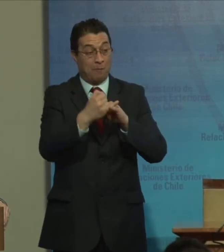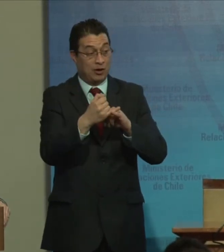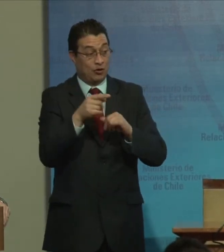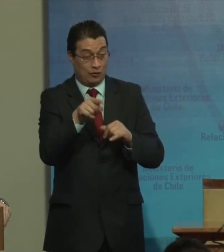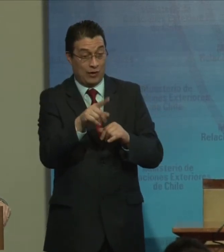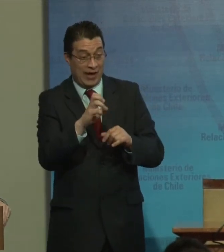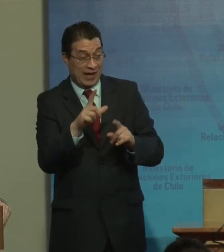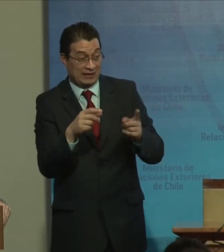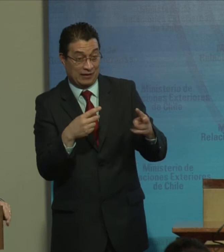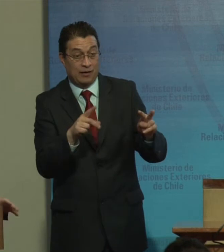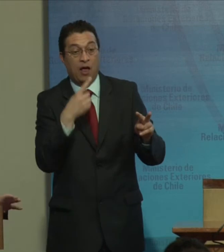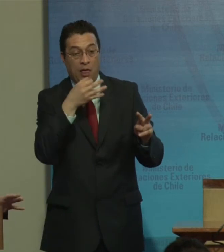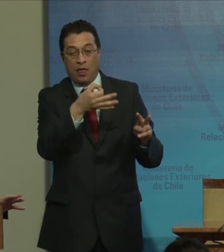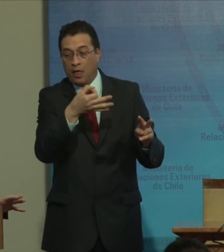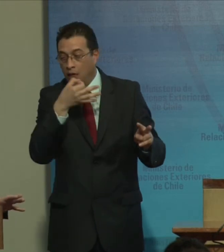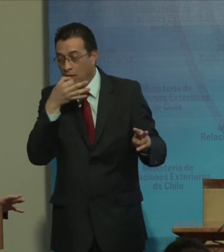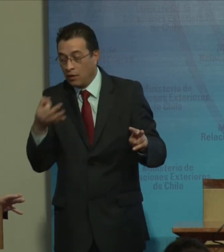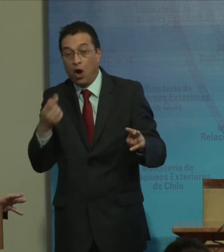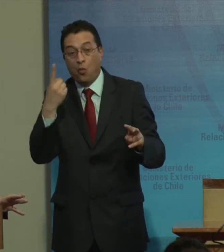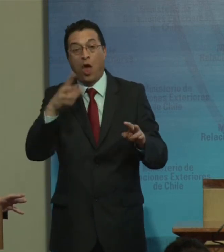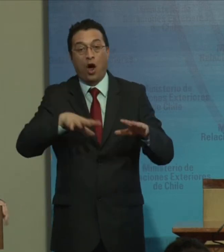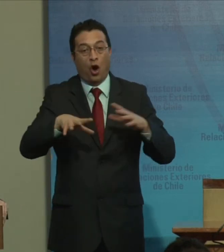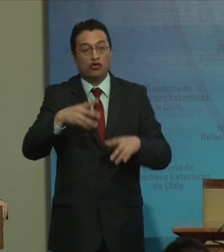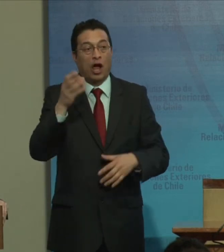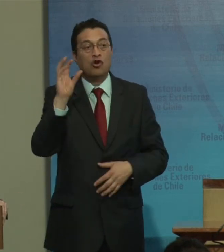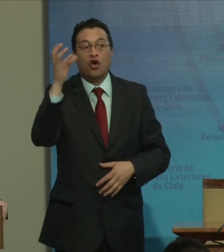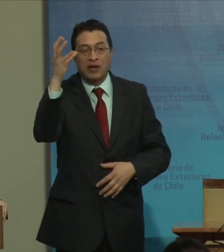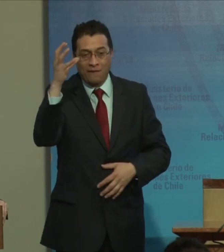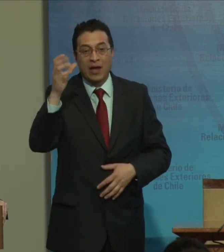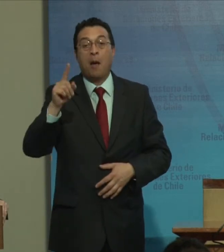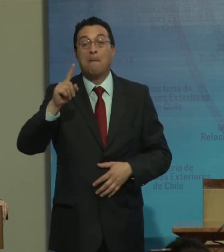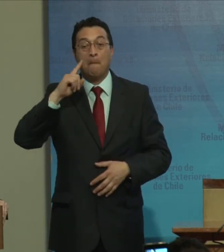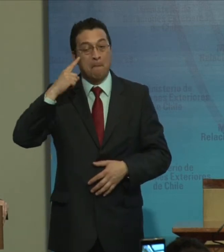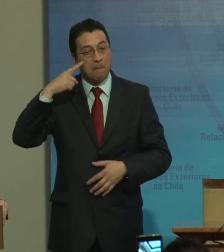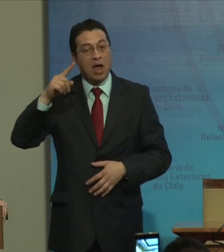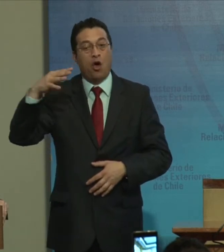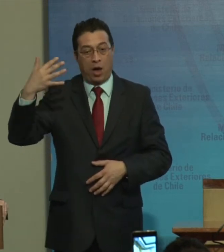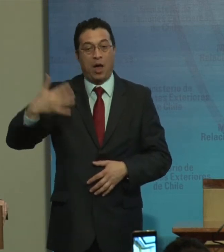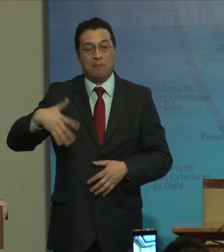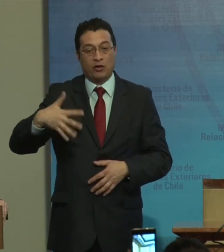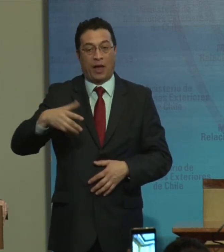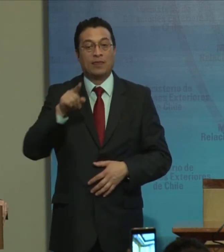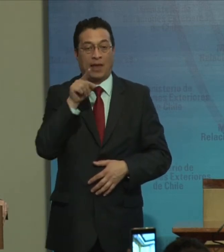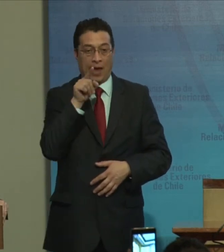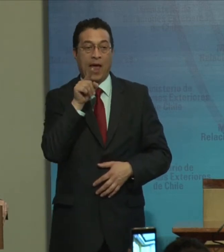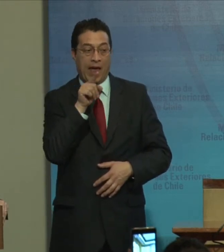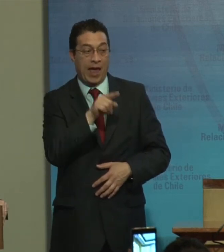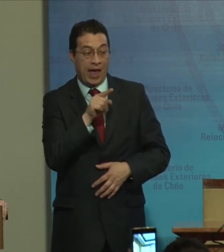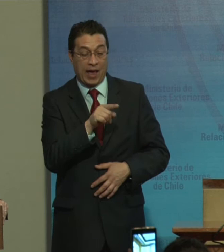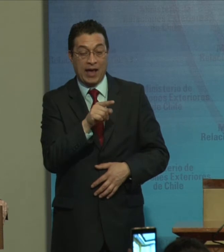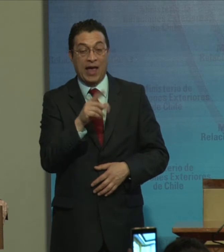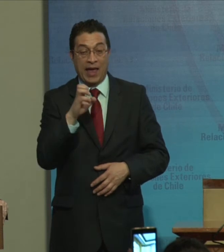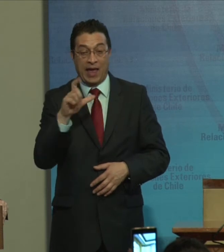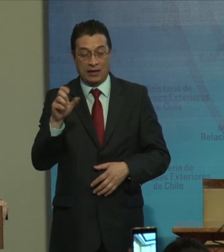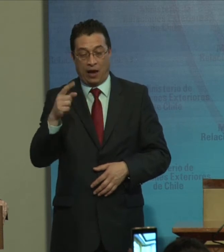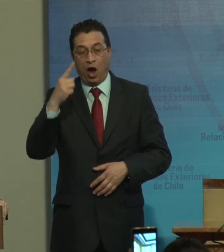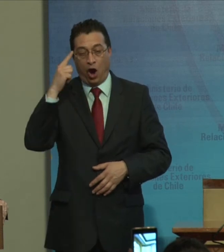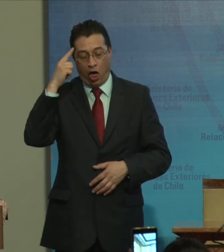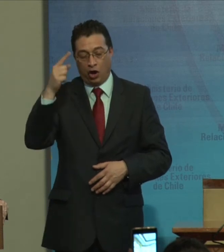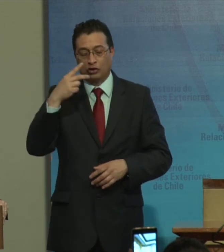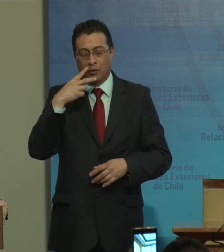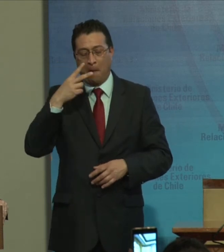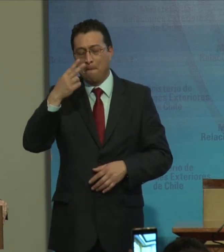conversando, me decía que hay algo que no se sabe, pero que es importante. Que ella conoce de memoria la